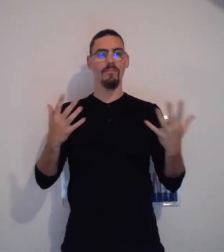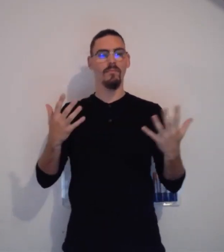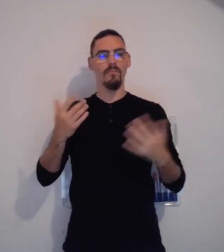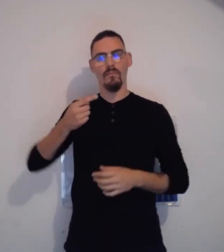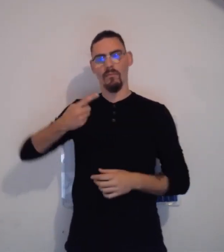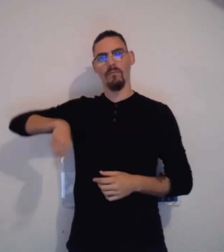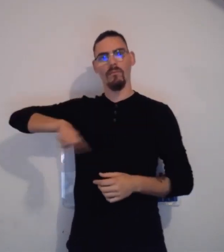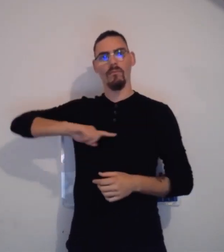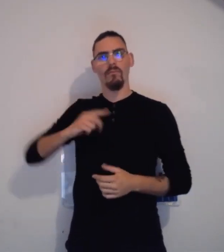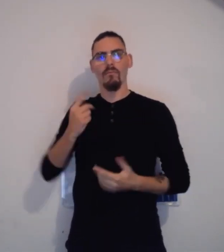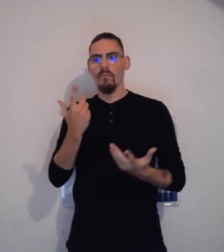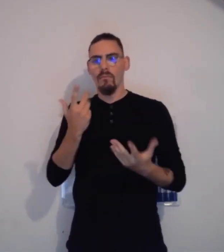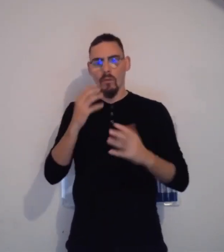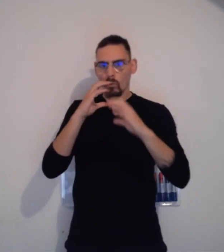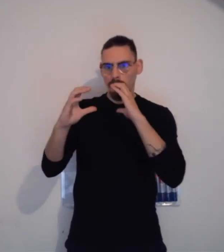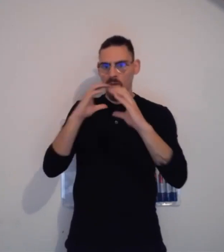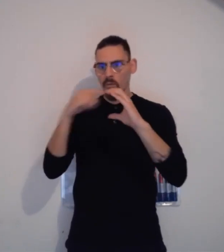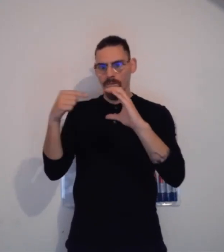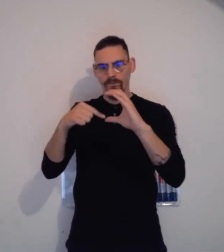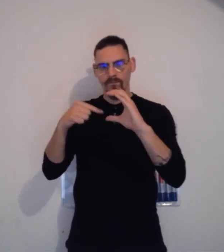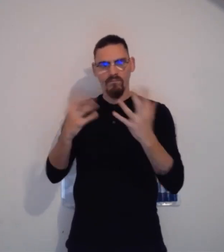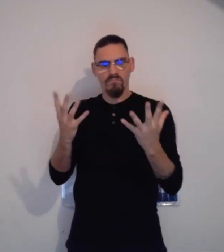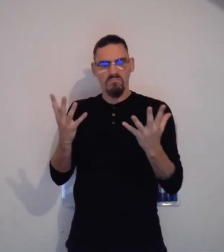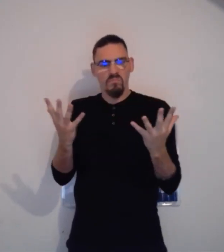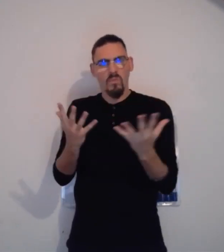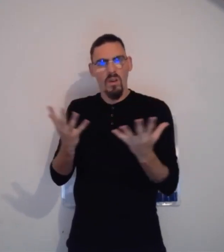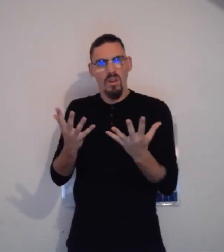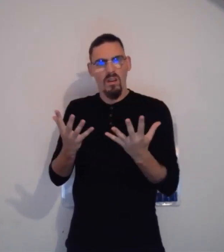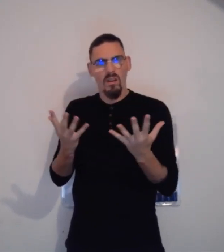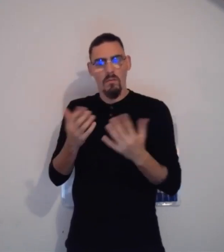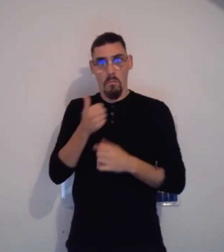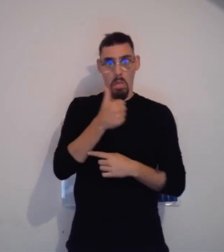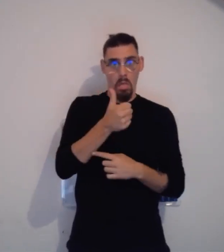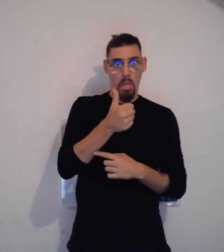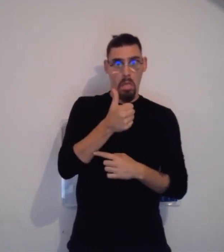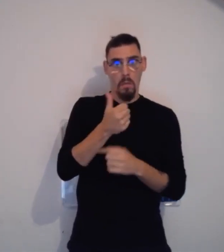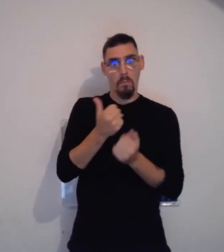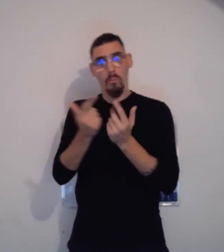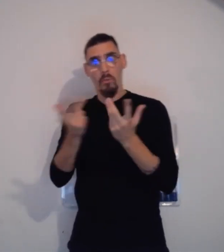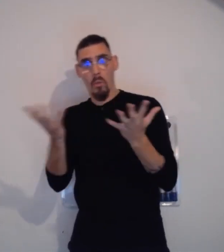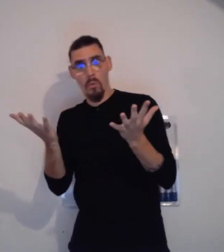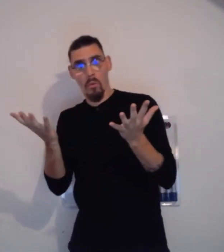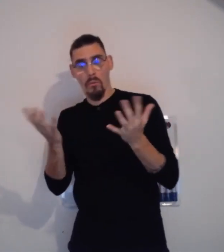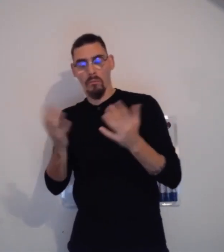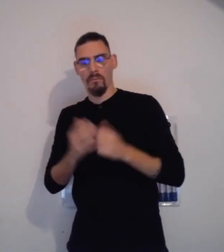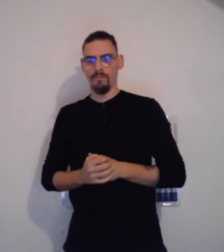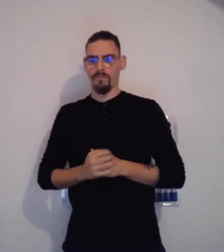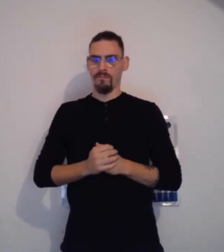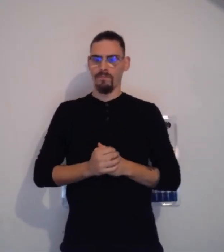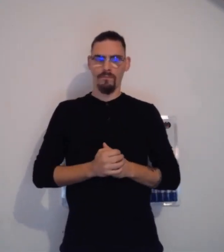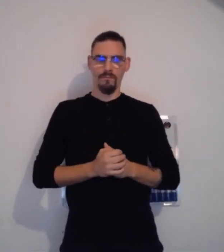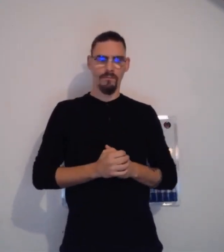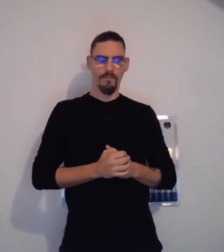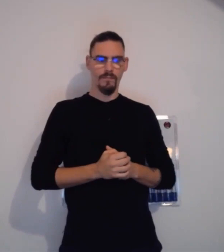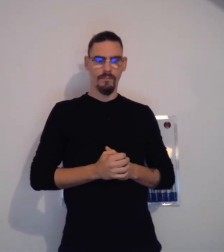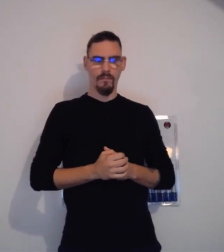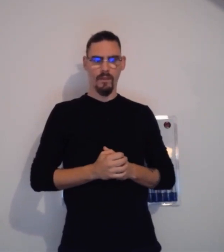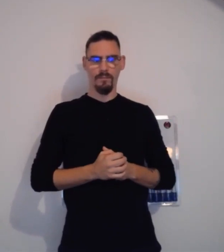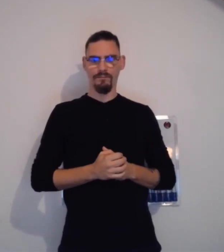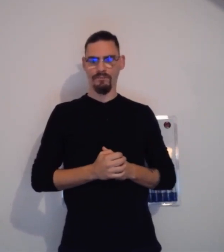Deuxième chose également, nous, les personnes sourdes, vous devez sûrement vous dire « mais comment est-ce qu'on communique ? Est-ce qu'il y a